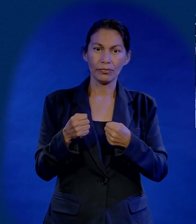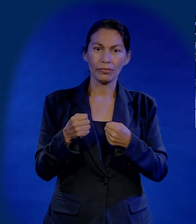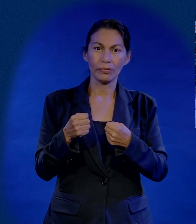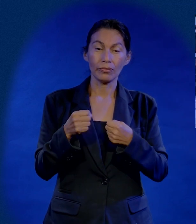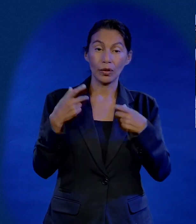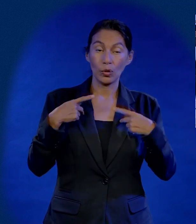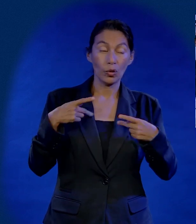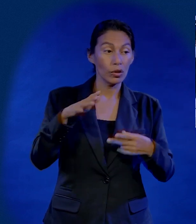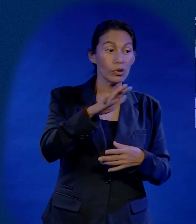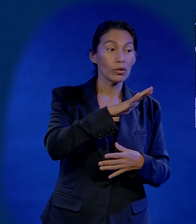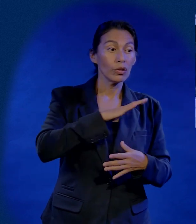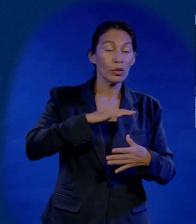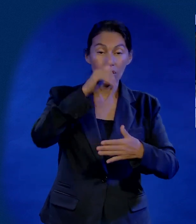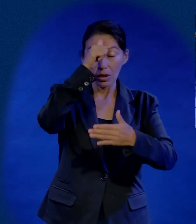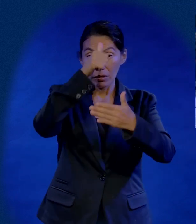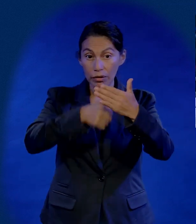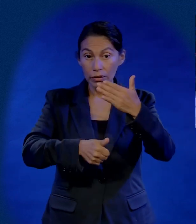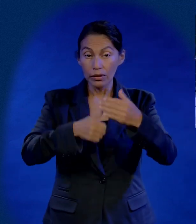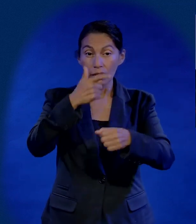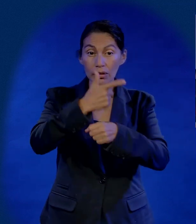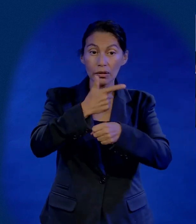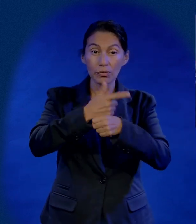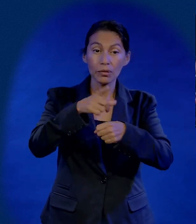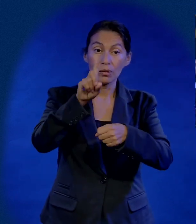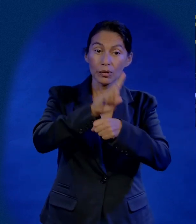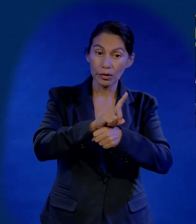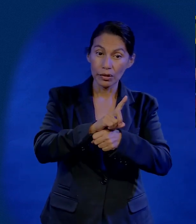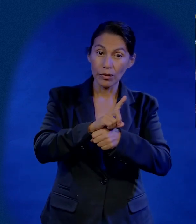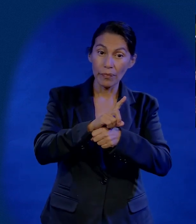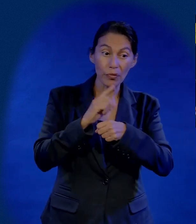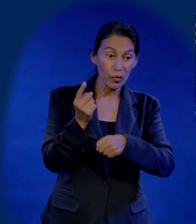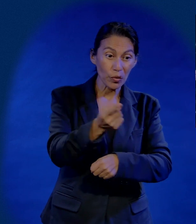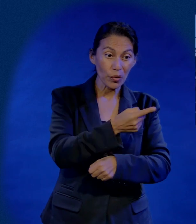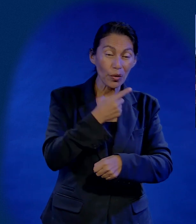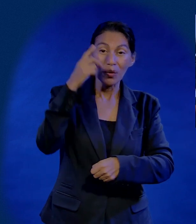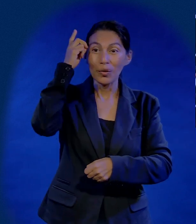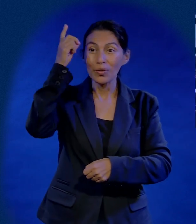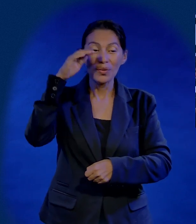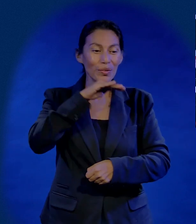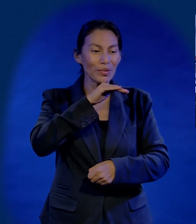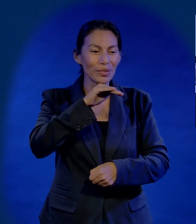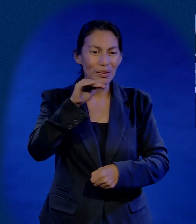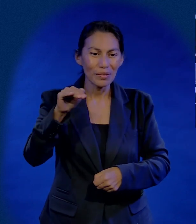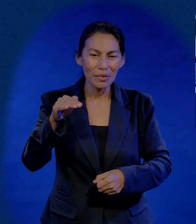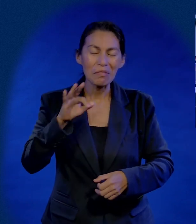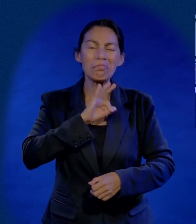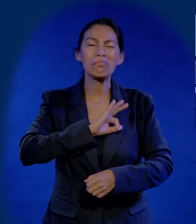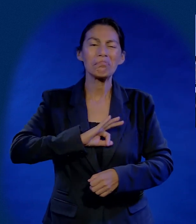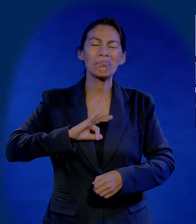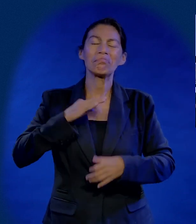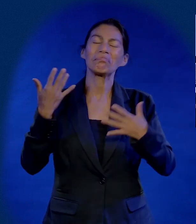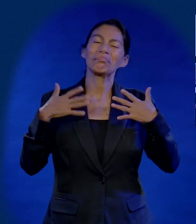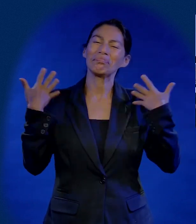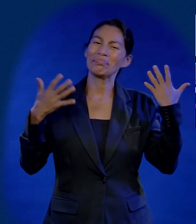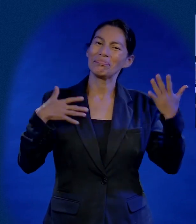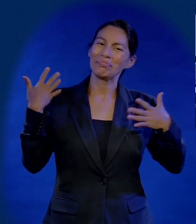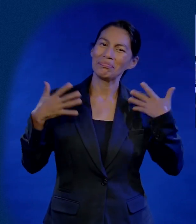la convicción de que los adventistas del séptimo día somos personas que estamos llamados a ser súper felices en esta tierra.